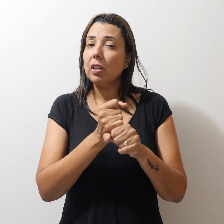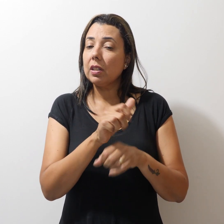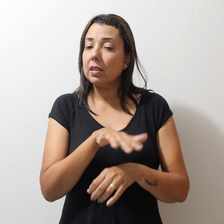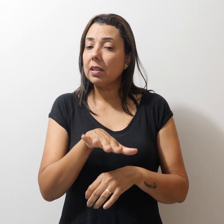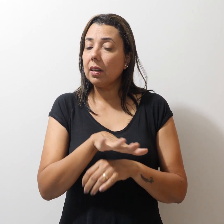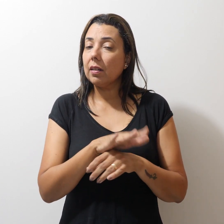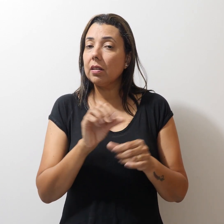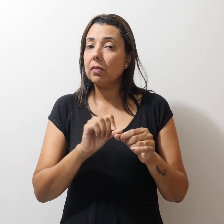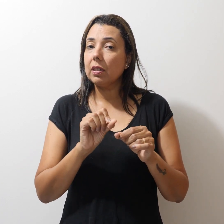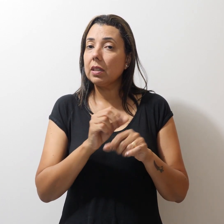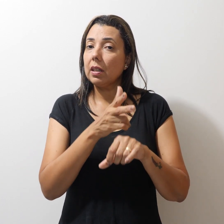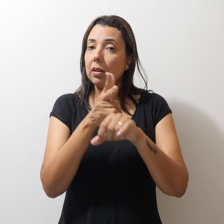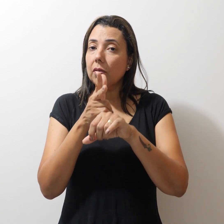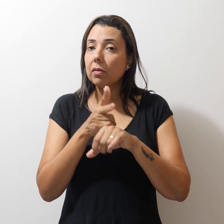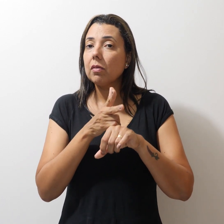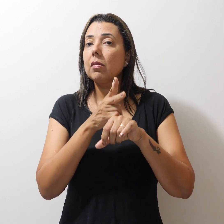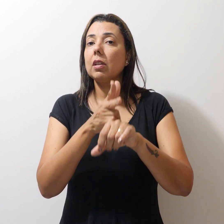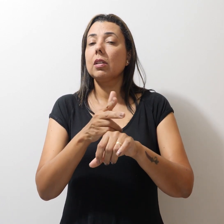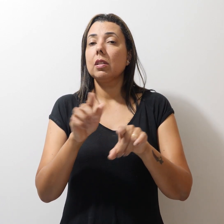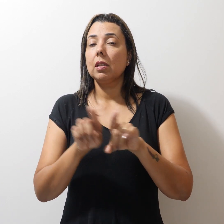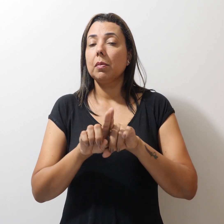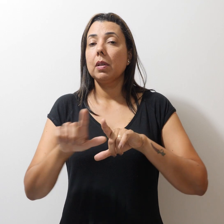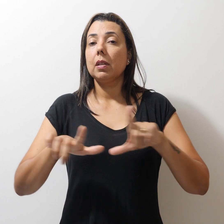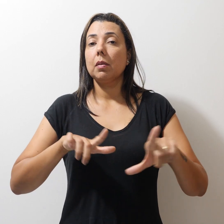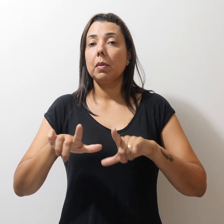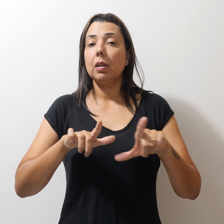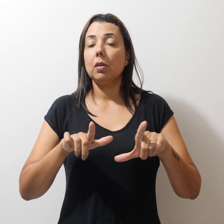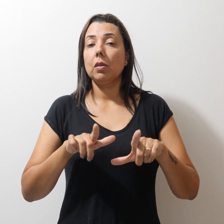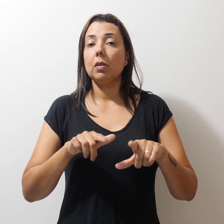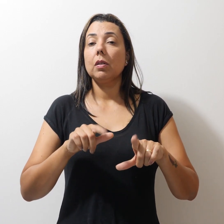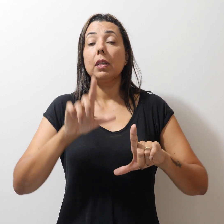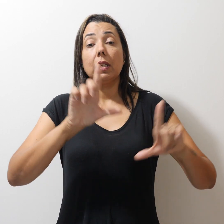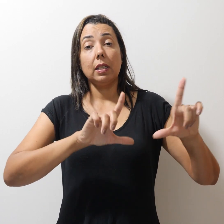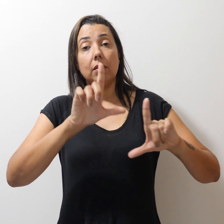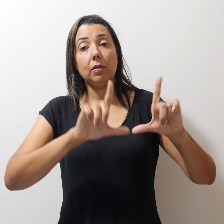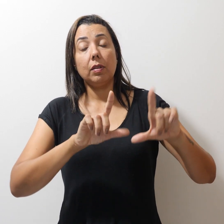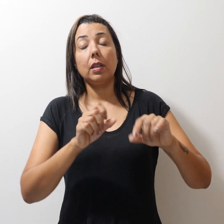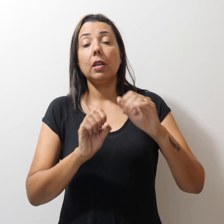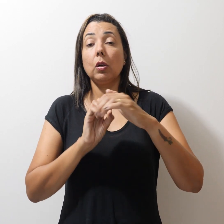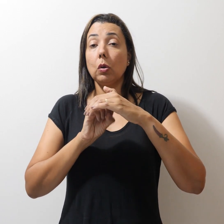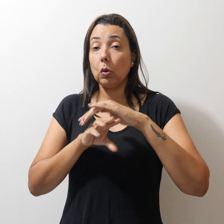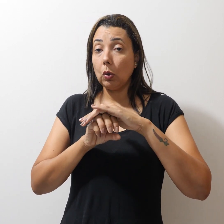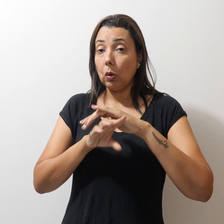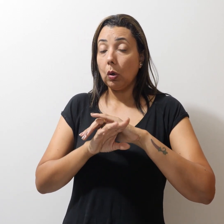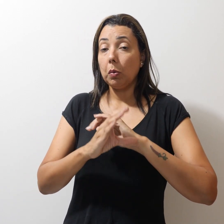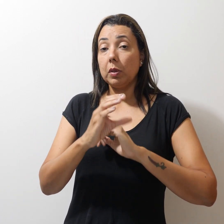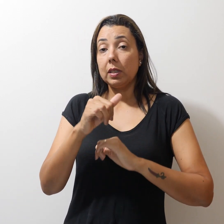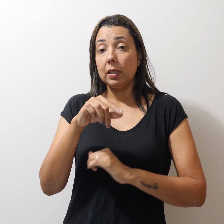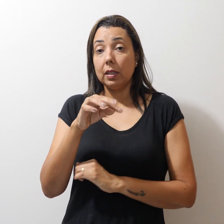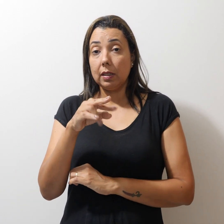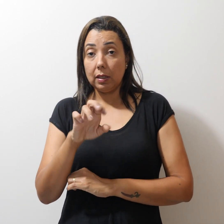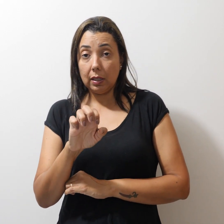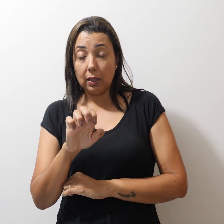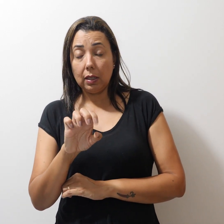produção de vídeos e trabalhou nas emissoras Rede Globo, CNT, entre outras.